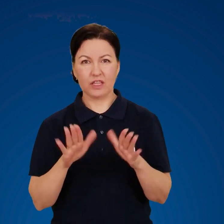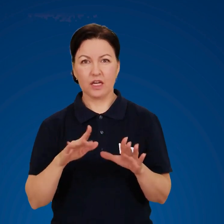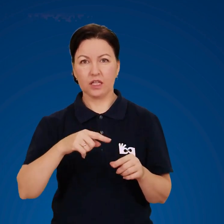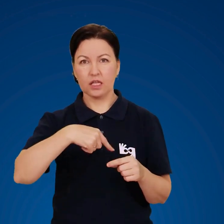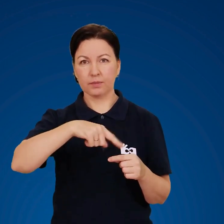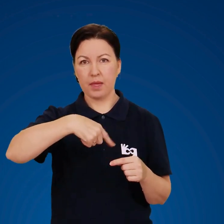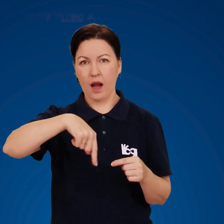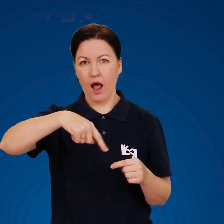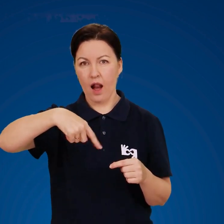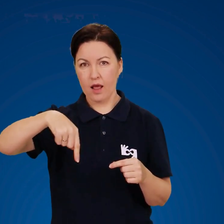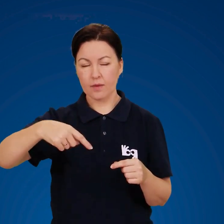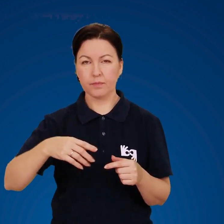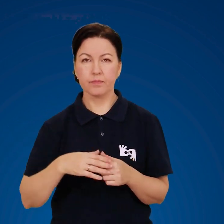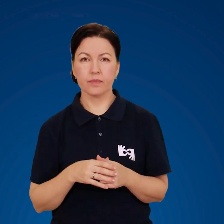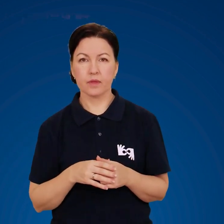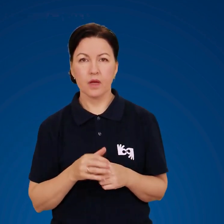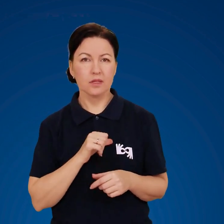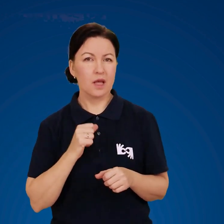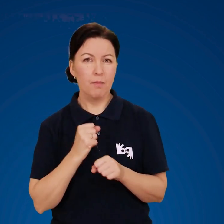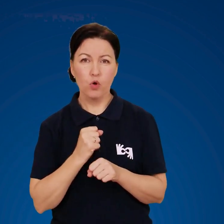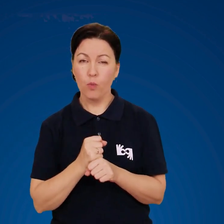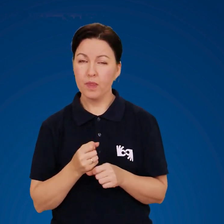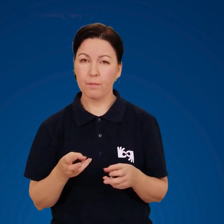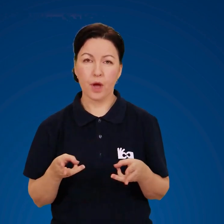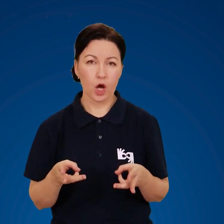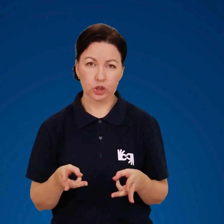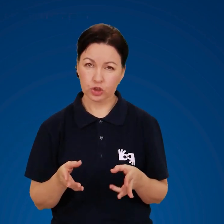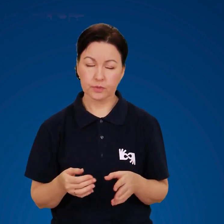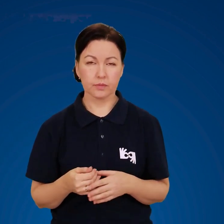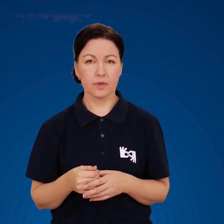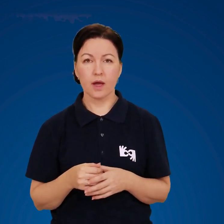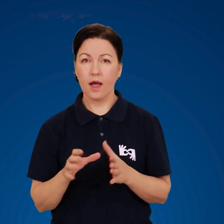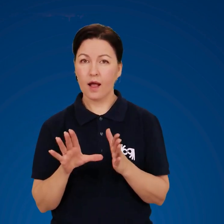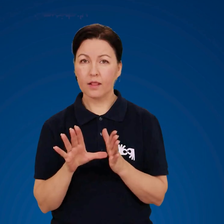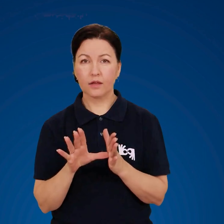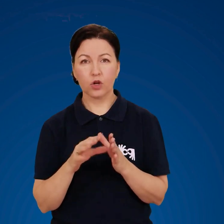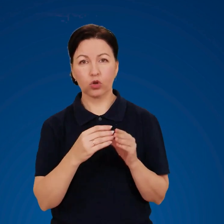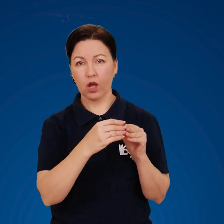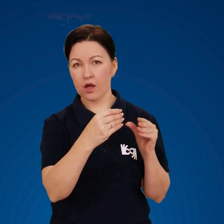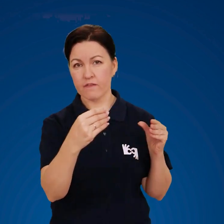спіраллю, саморобними печами, електронагрівачами.